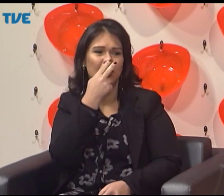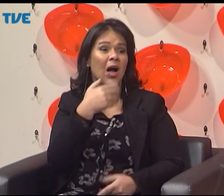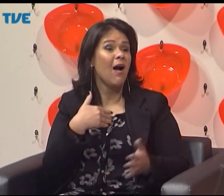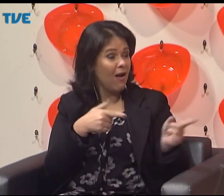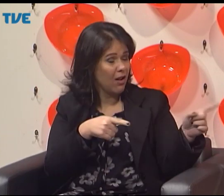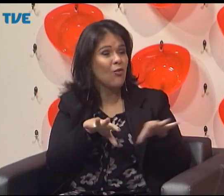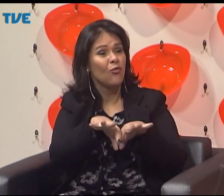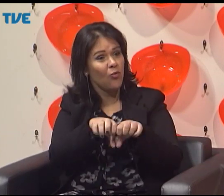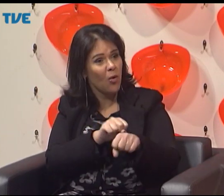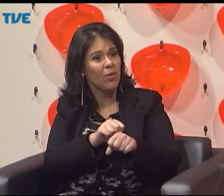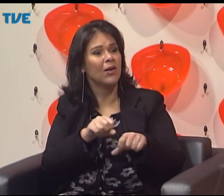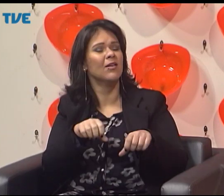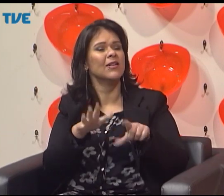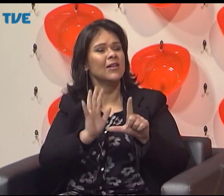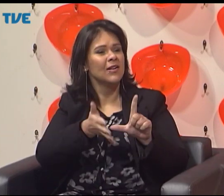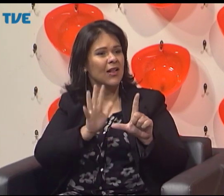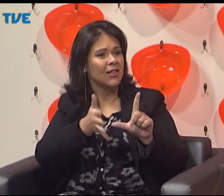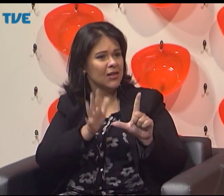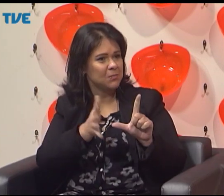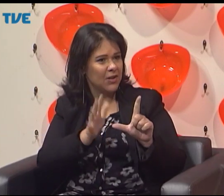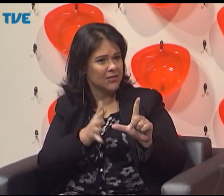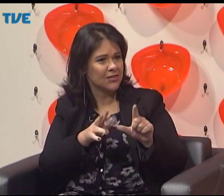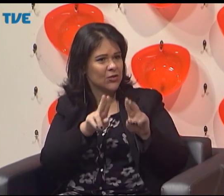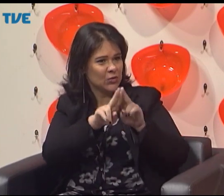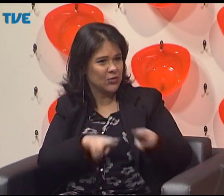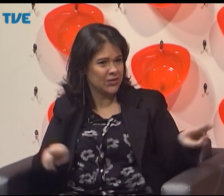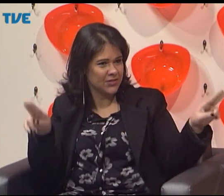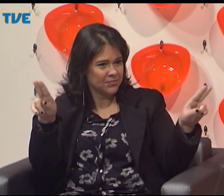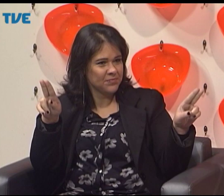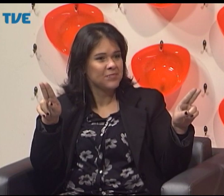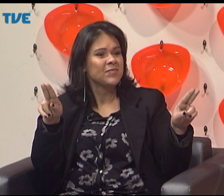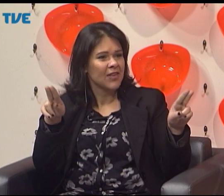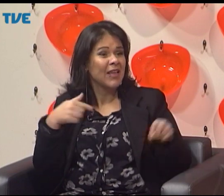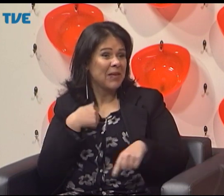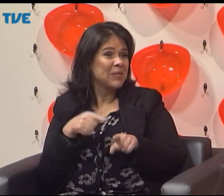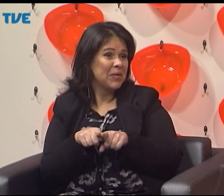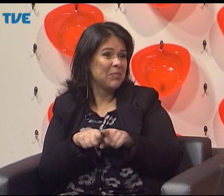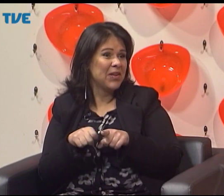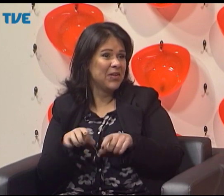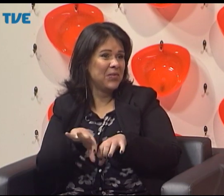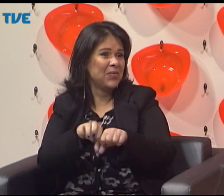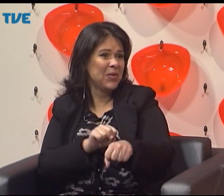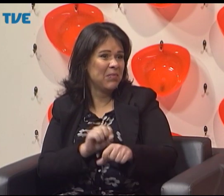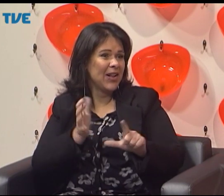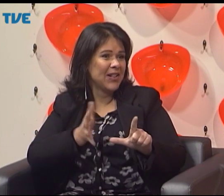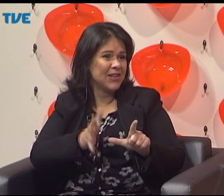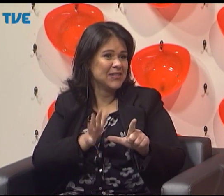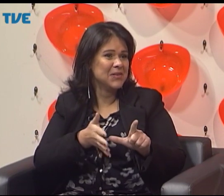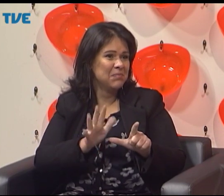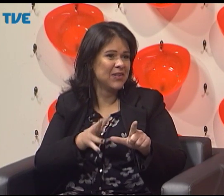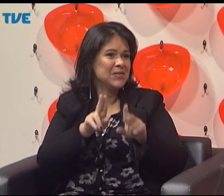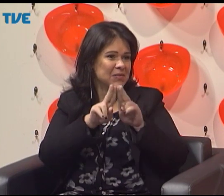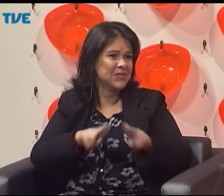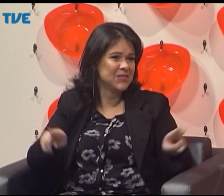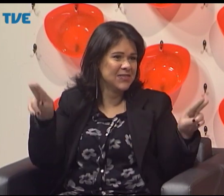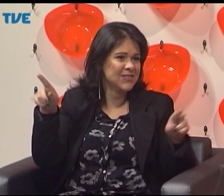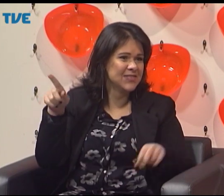esse olhar, nós nos identificamos muito. A Sílvia Neves, ela também é formada em Letras Libras, só que ela se formou na